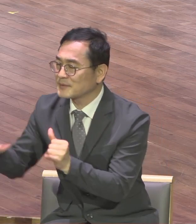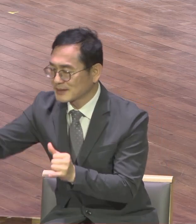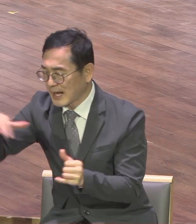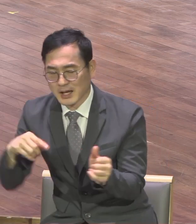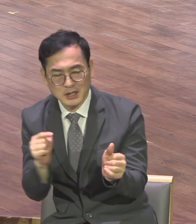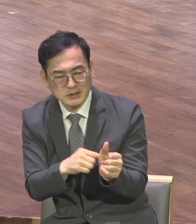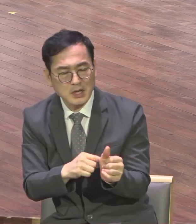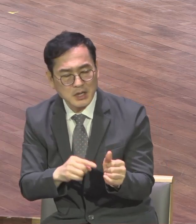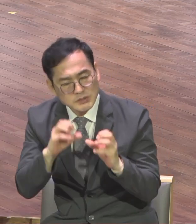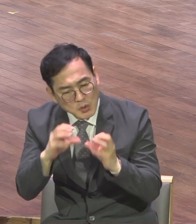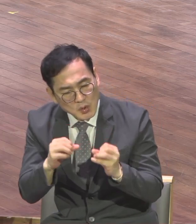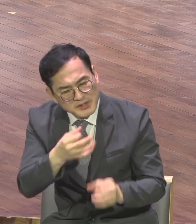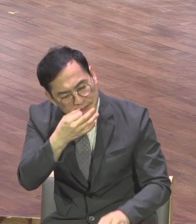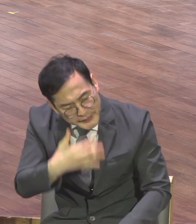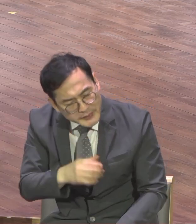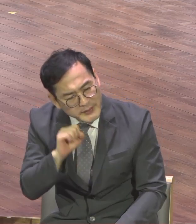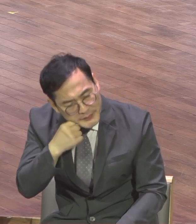이렇게 말했어요